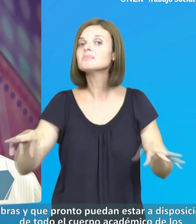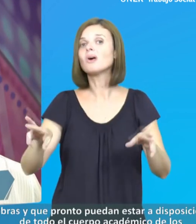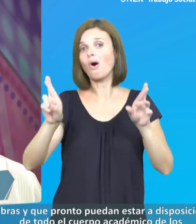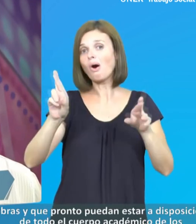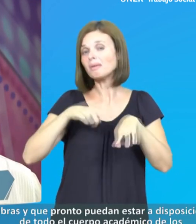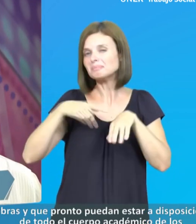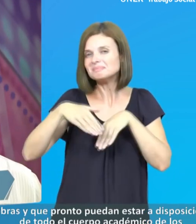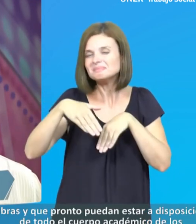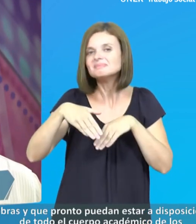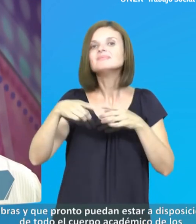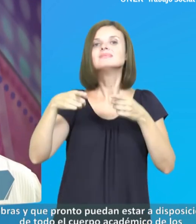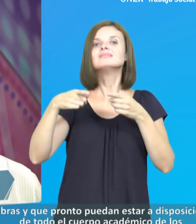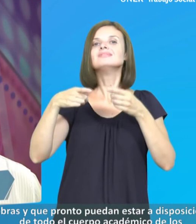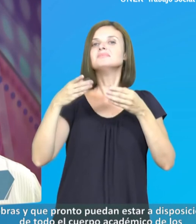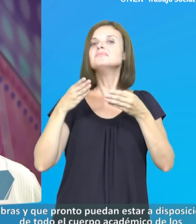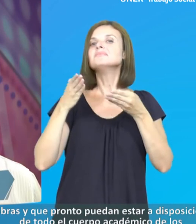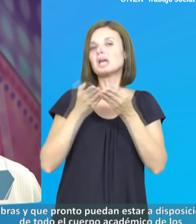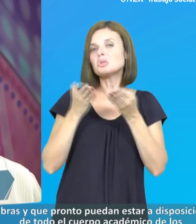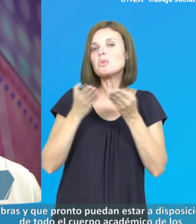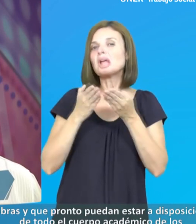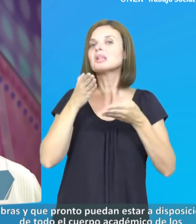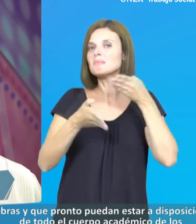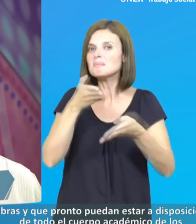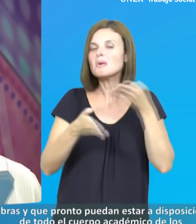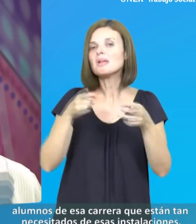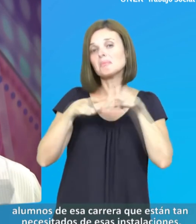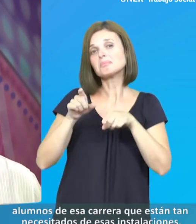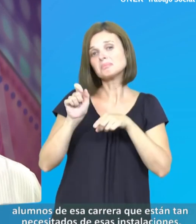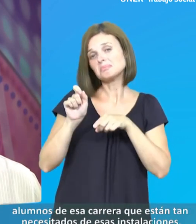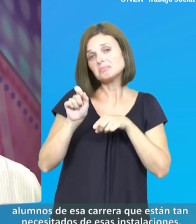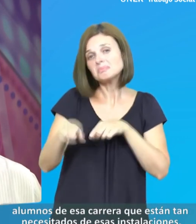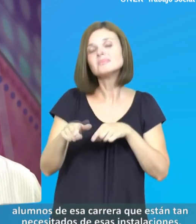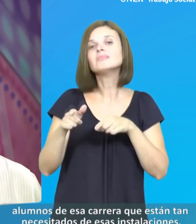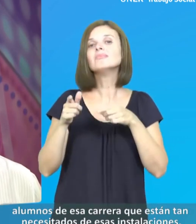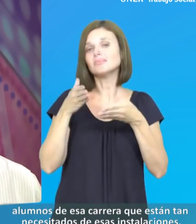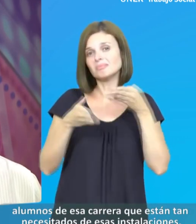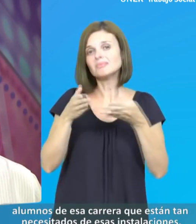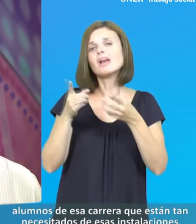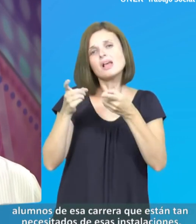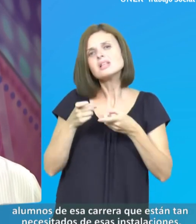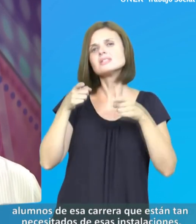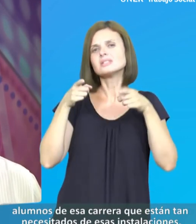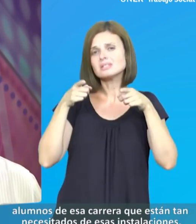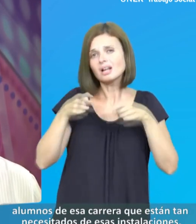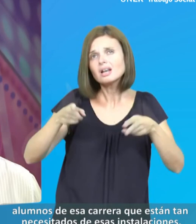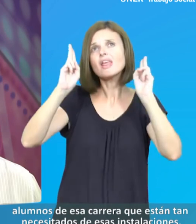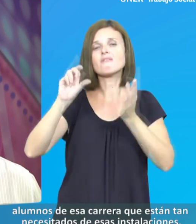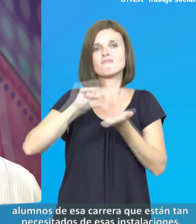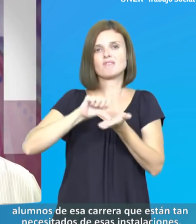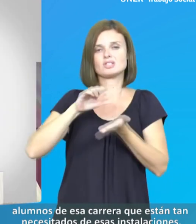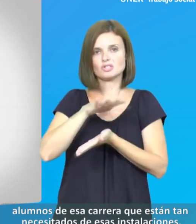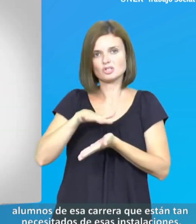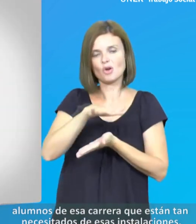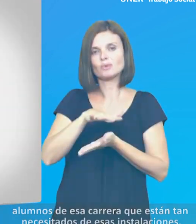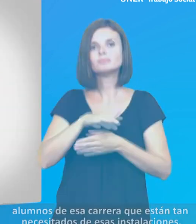pronto puedan estar a disposición de todo el cuerpo académico, de los alumnos de esa carrera que están tan necesitados de esas instalaciones.